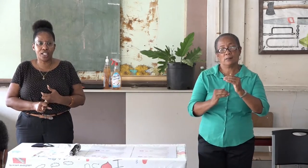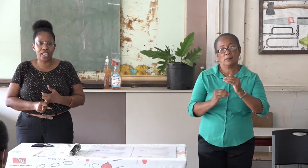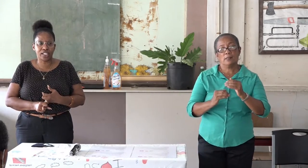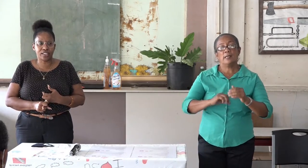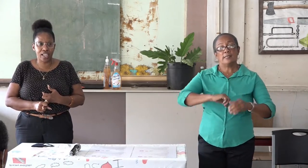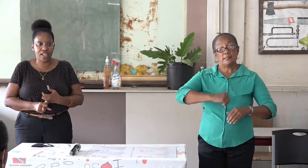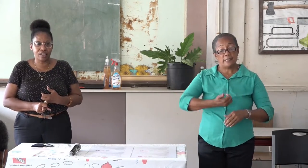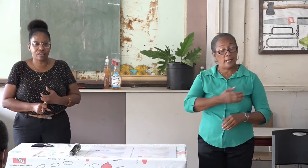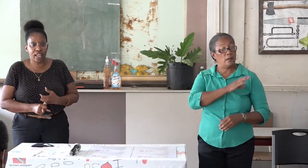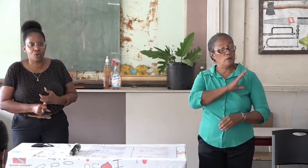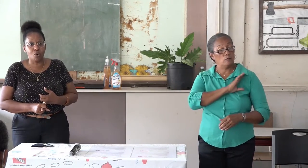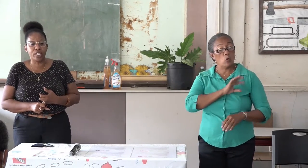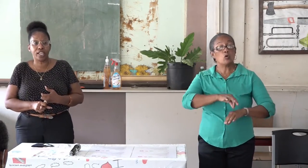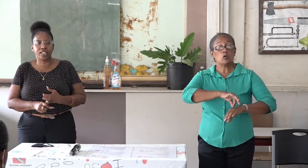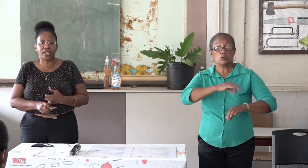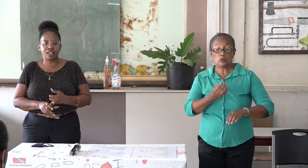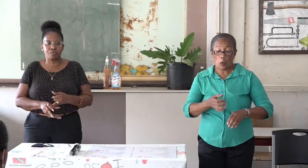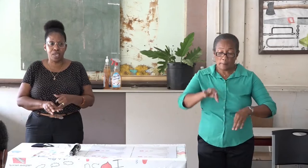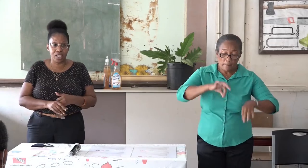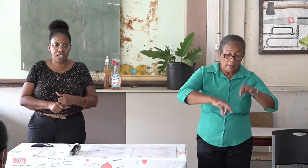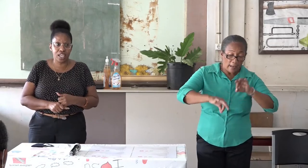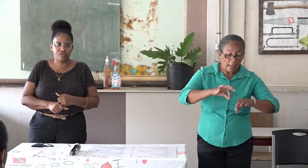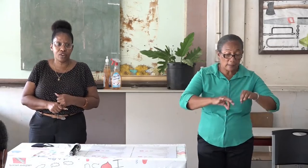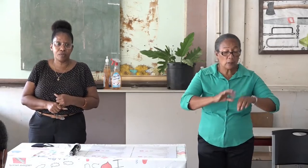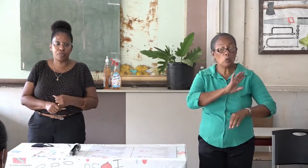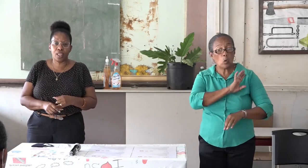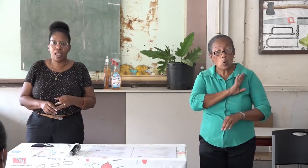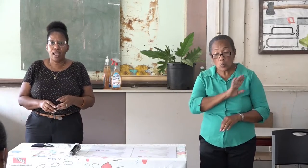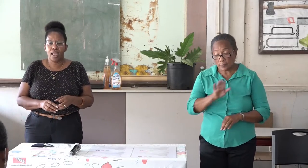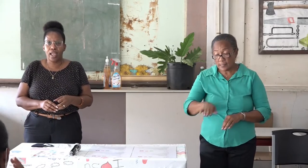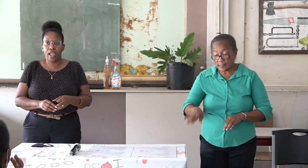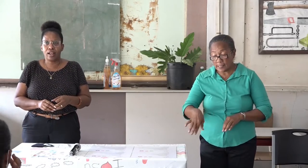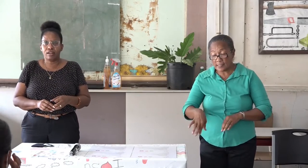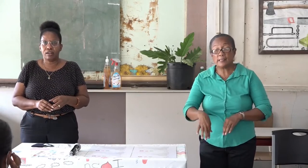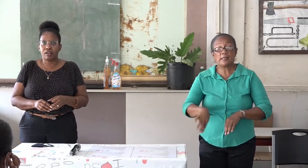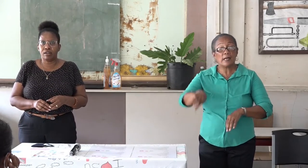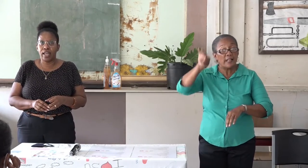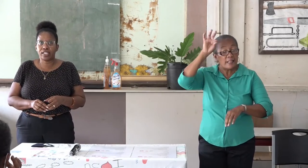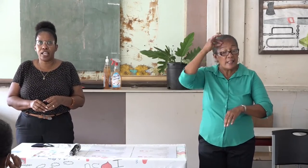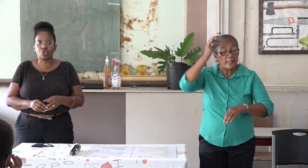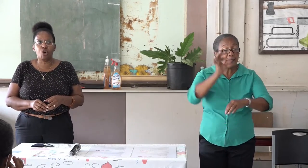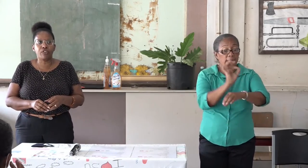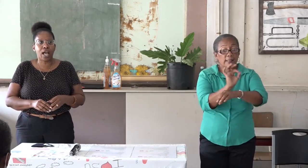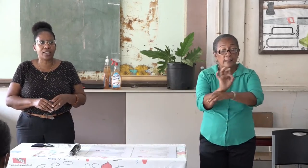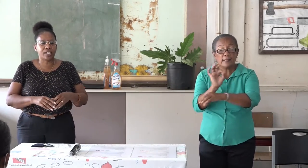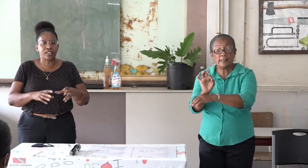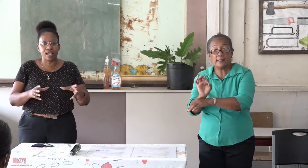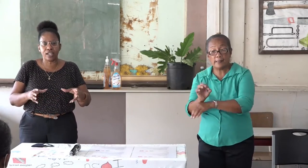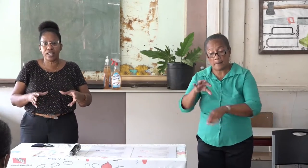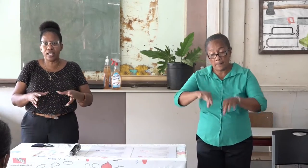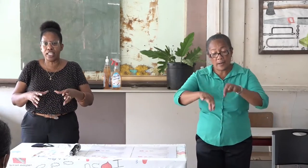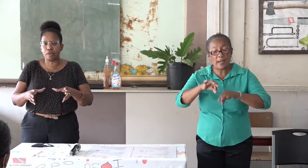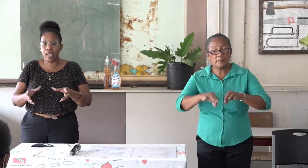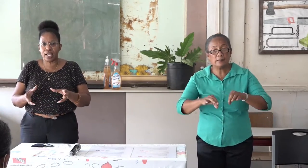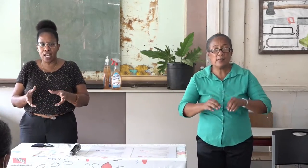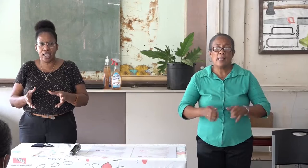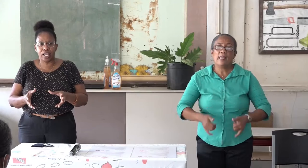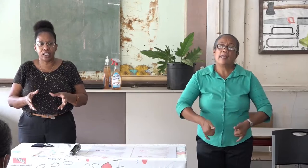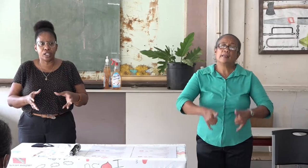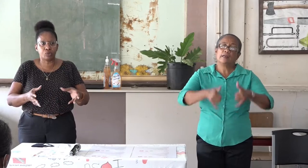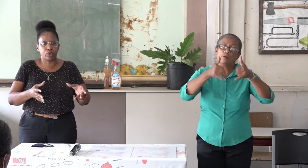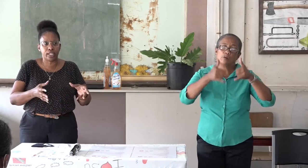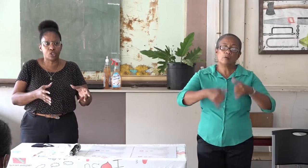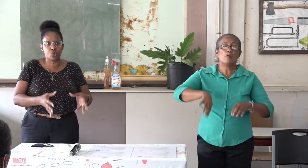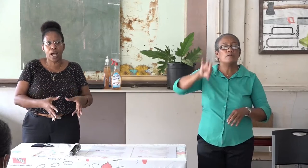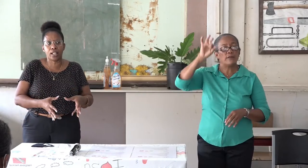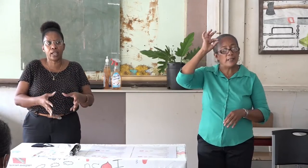gezond leren telen en ook die kinderen dat meegeven. En er zijn zoveel andere dingen die je hierbij kan